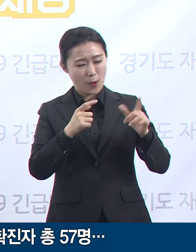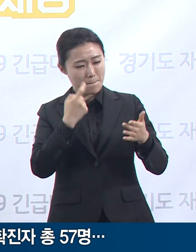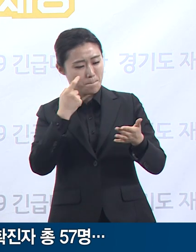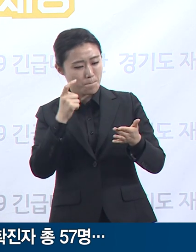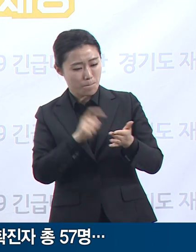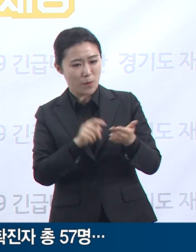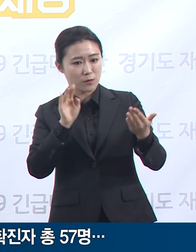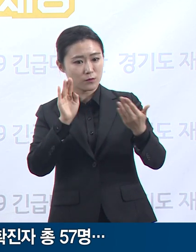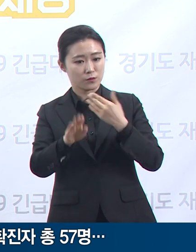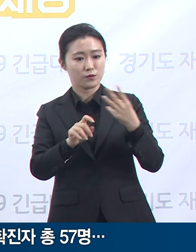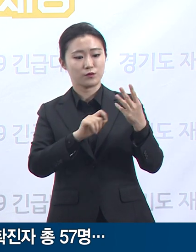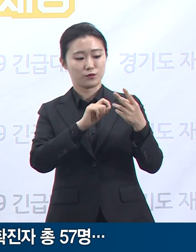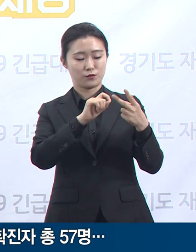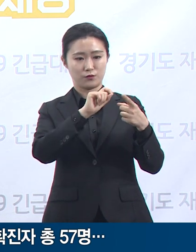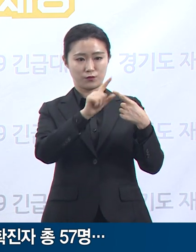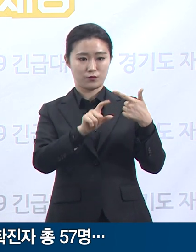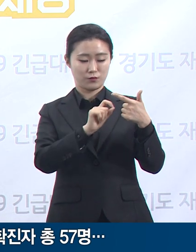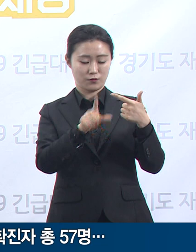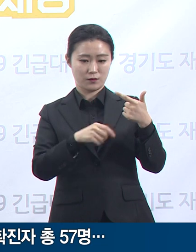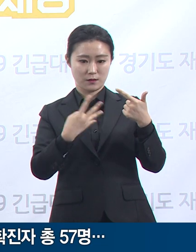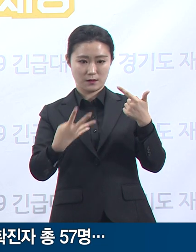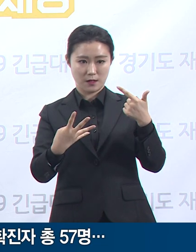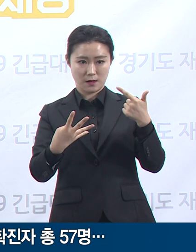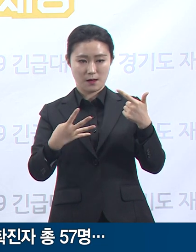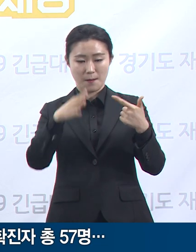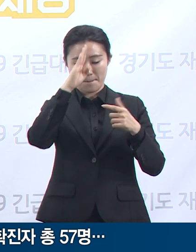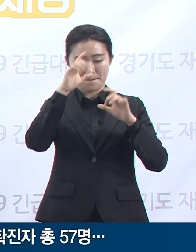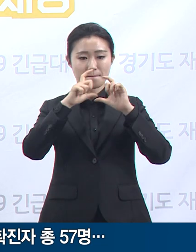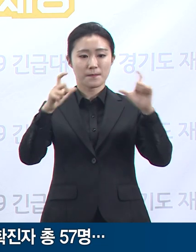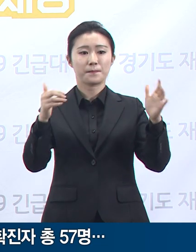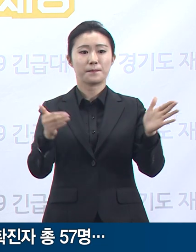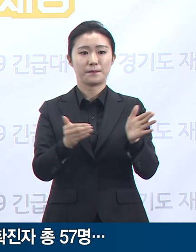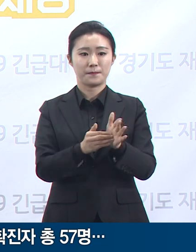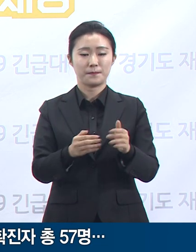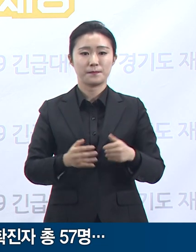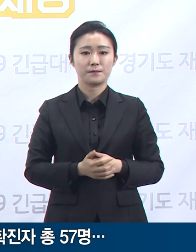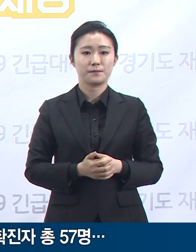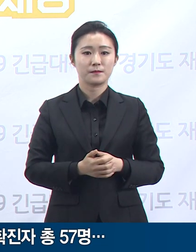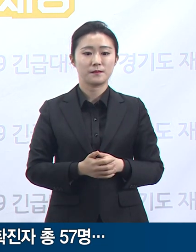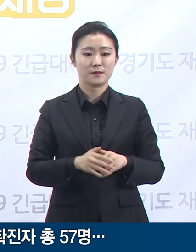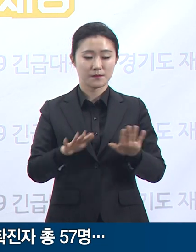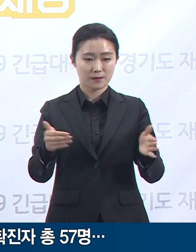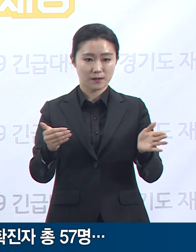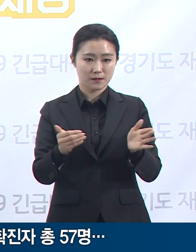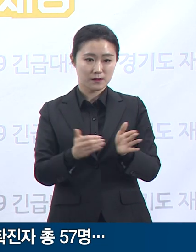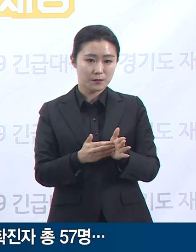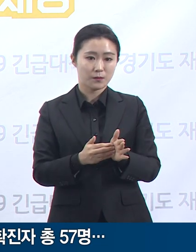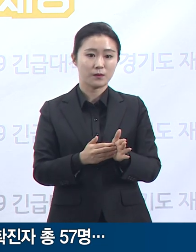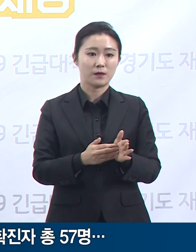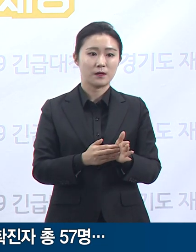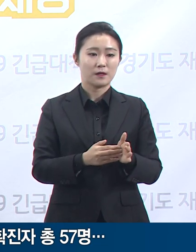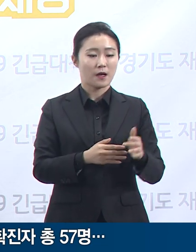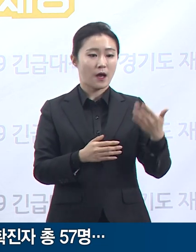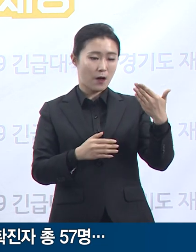확진 판정을 받았습니다. 지금까지 수원 동부교회 관련 확진자는 목사와 교인 등 총 9명입니다.